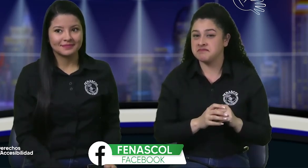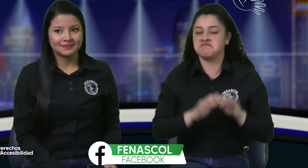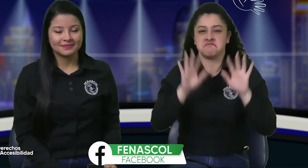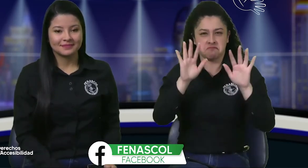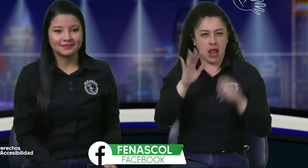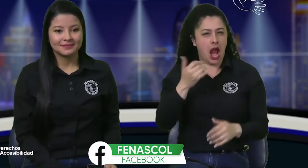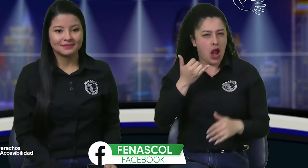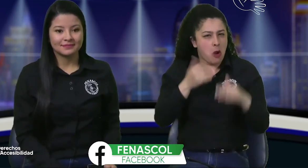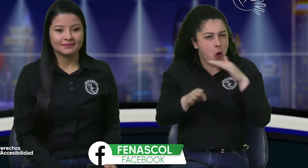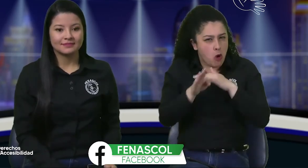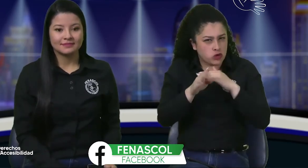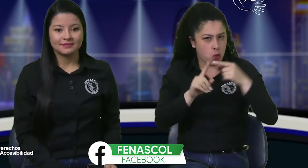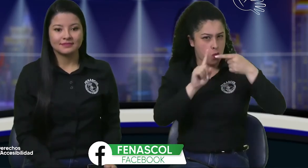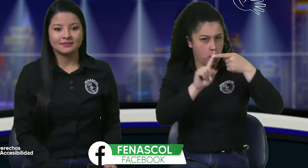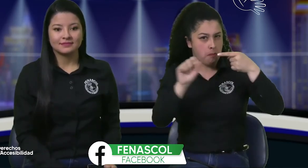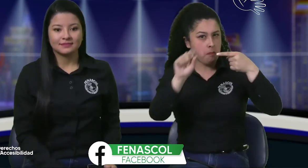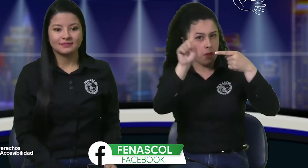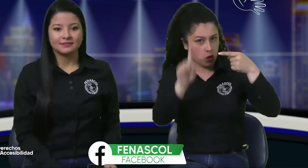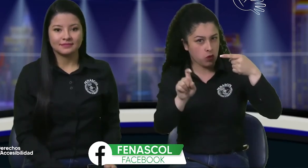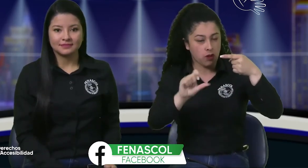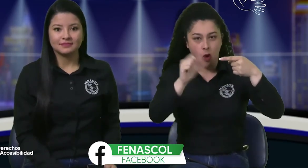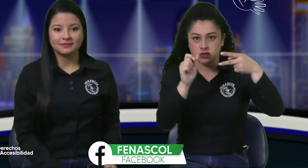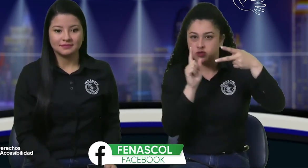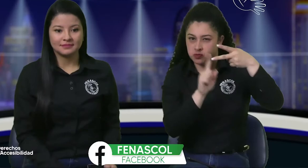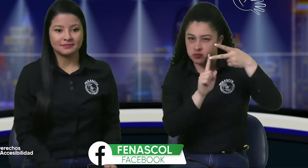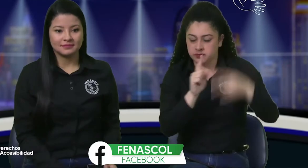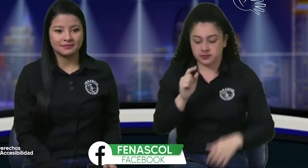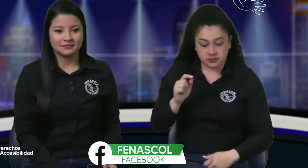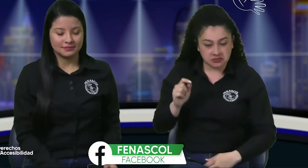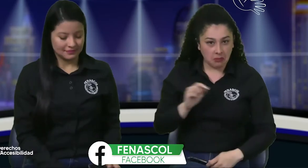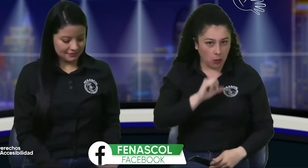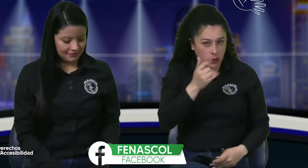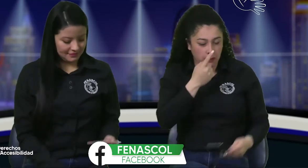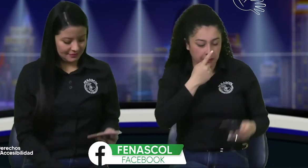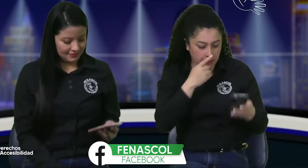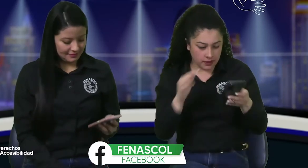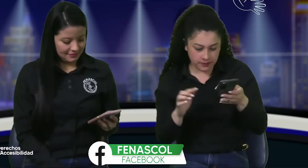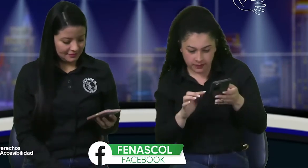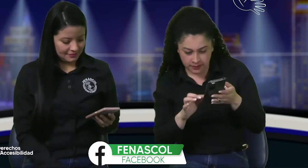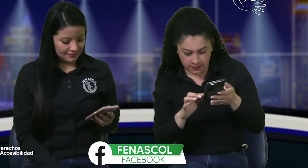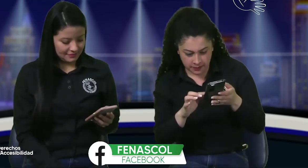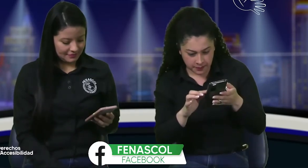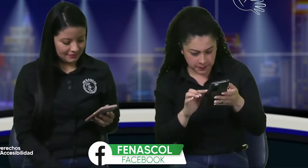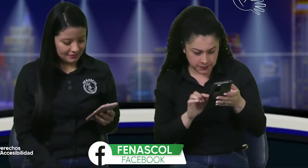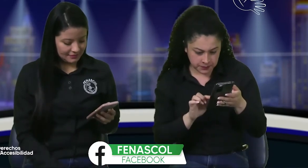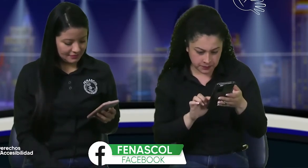Esperemos un momento, continuamos también con más preguntas que están en nuestras redes sociales.